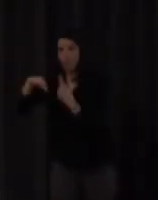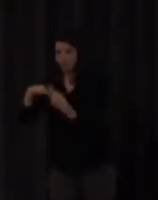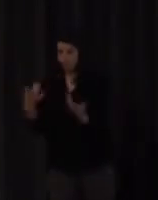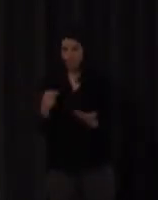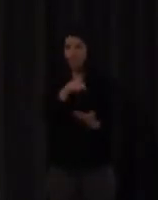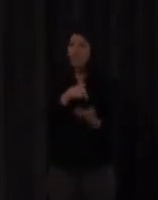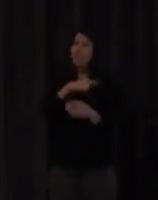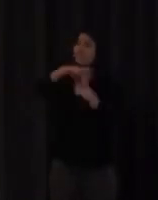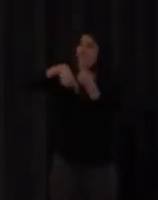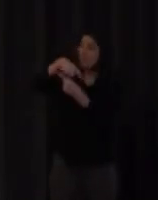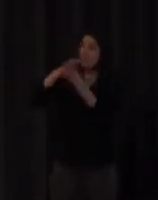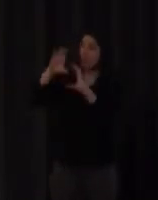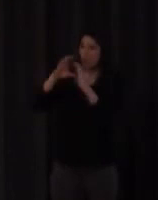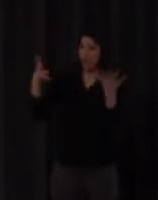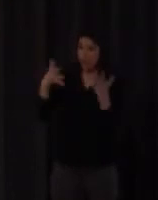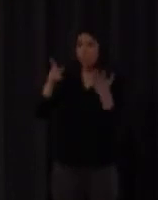un impedimento